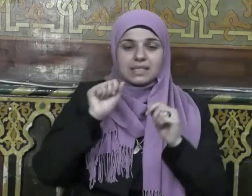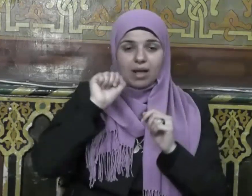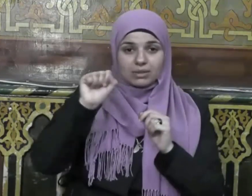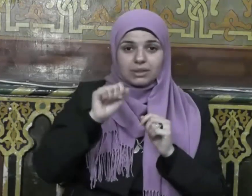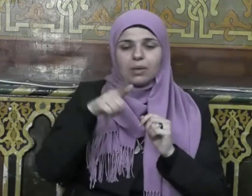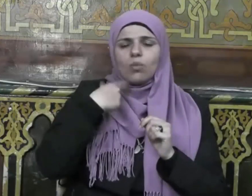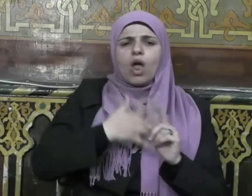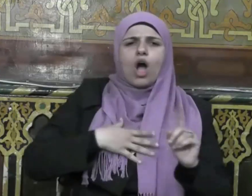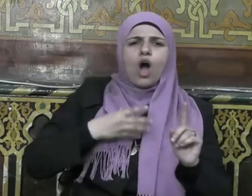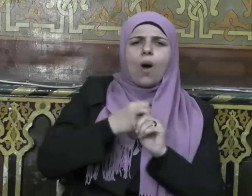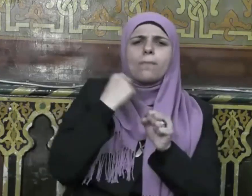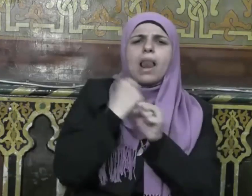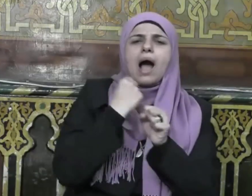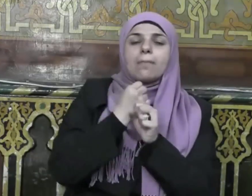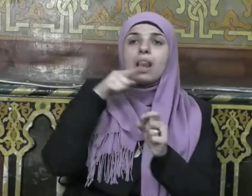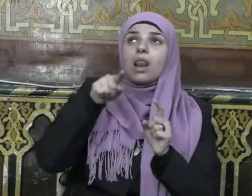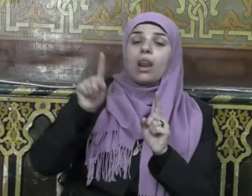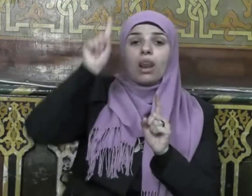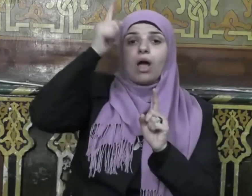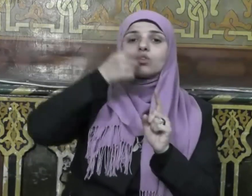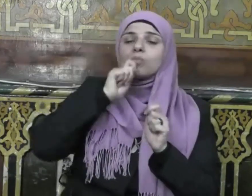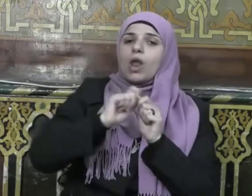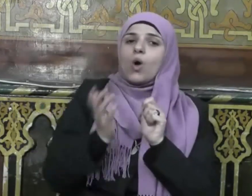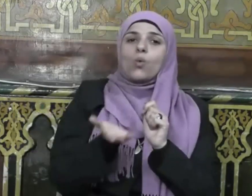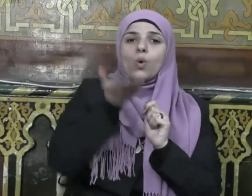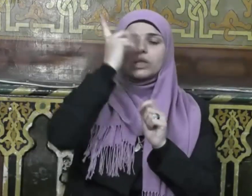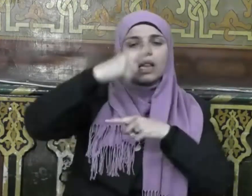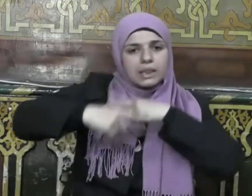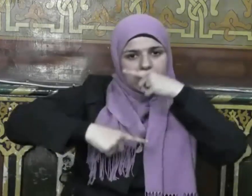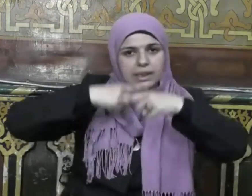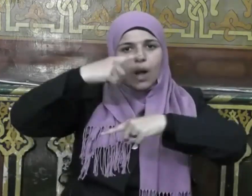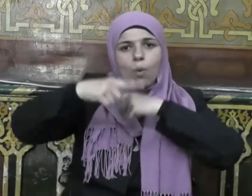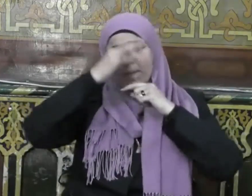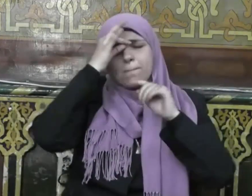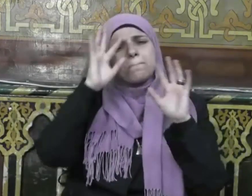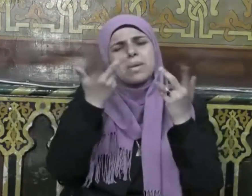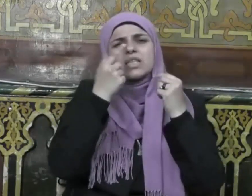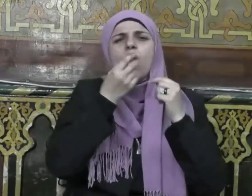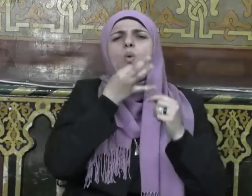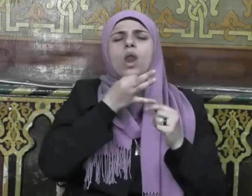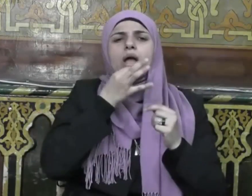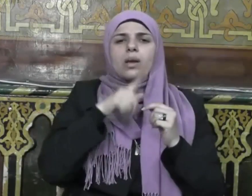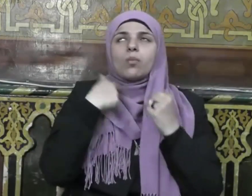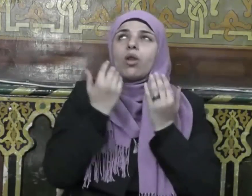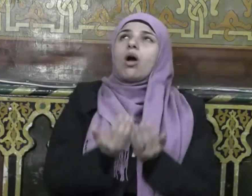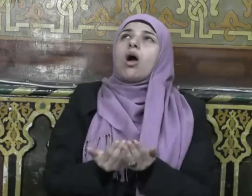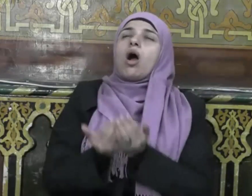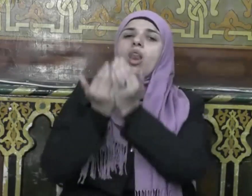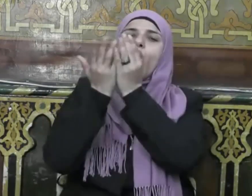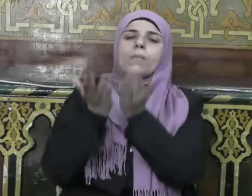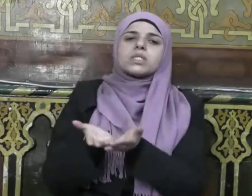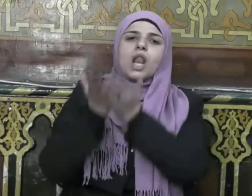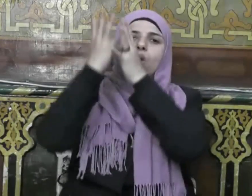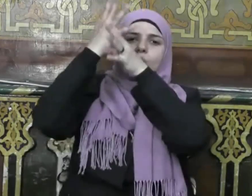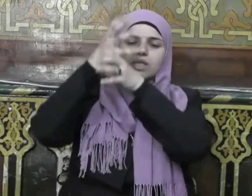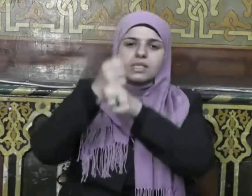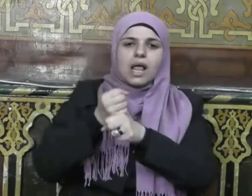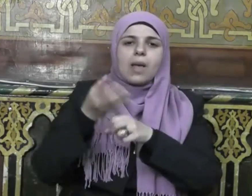أحب الأعمال إلى الله تعالى أدومها وإن قل اللهم صل وسلم وبارك